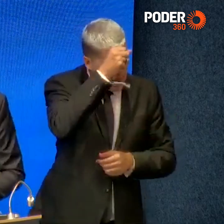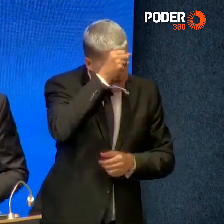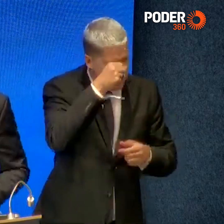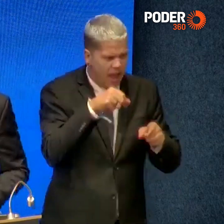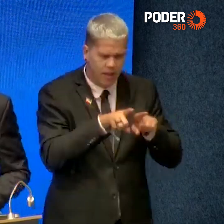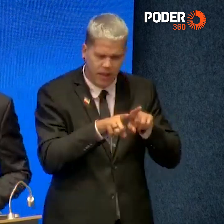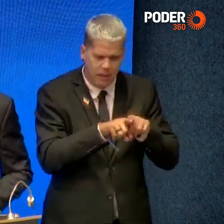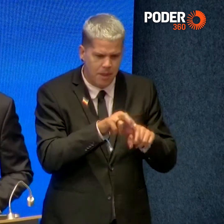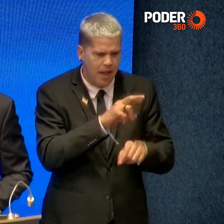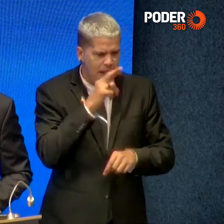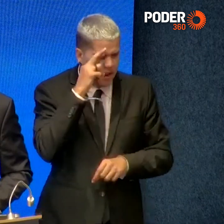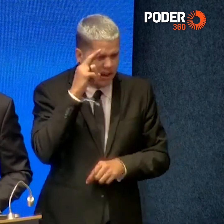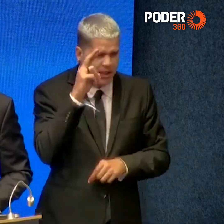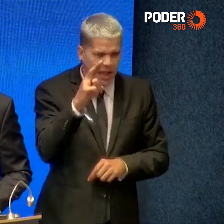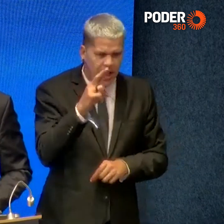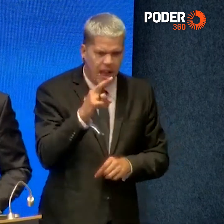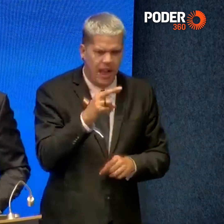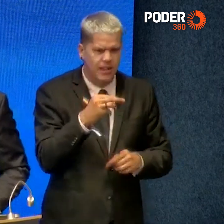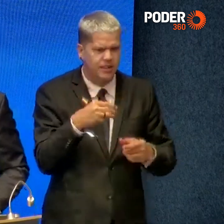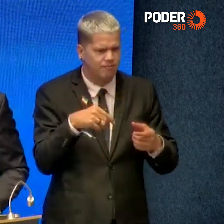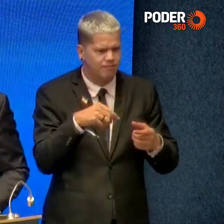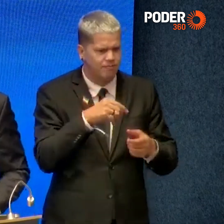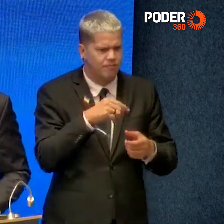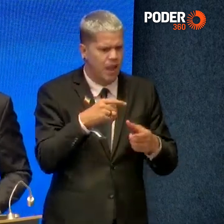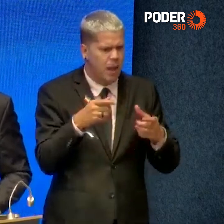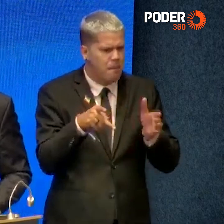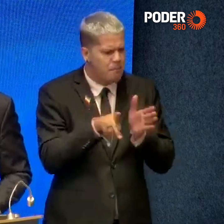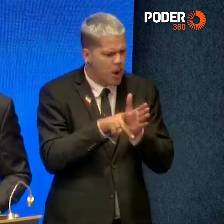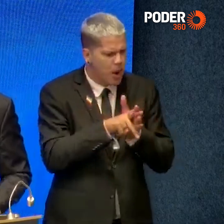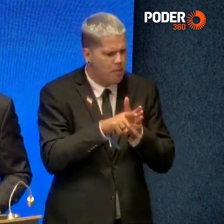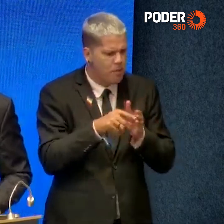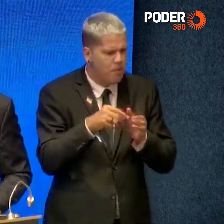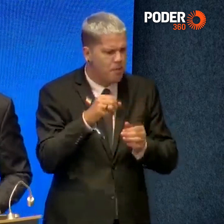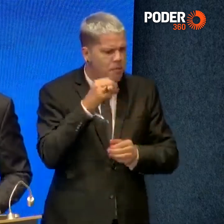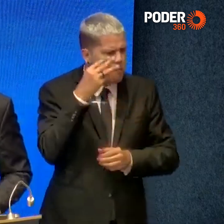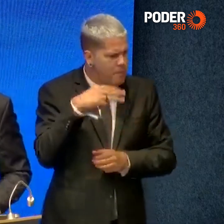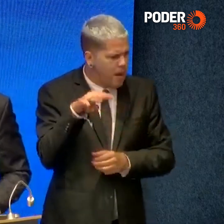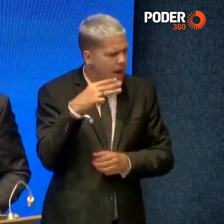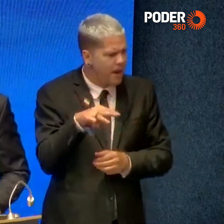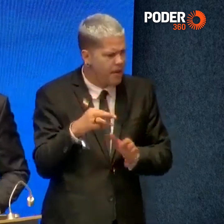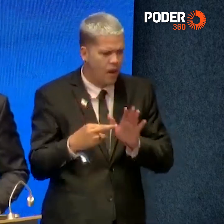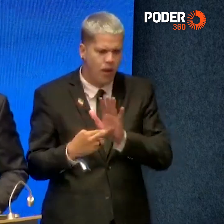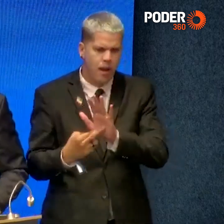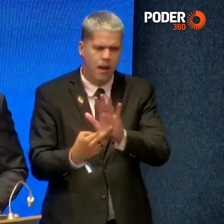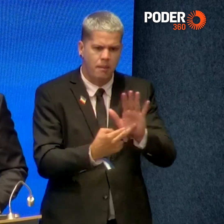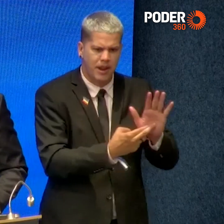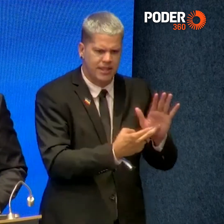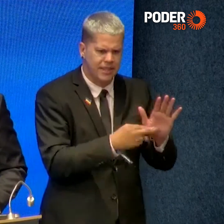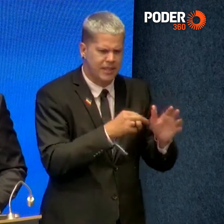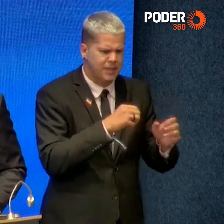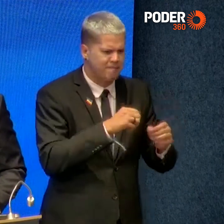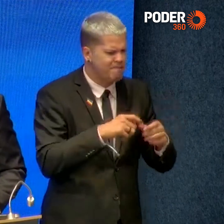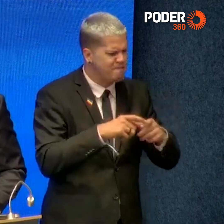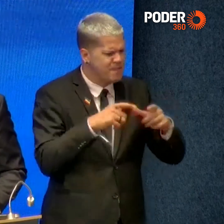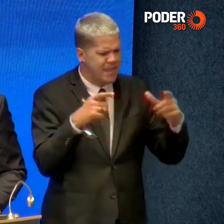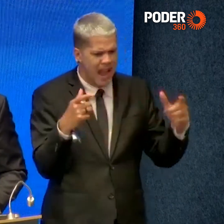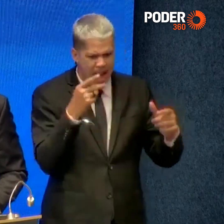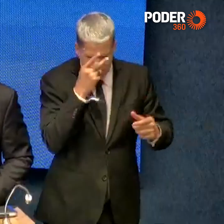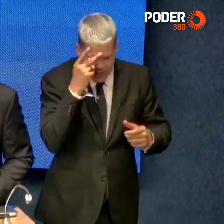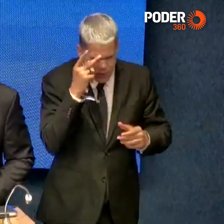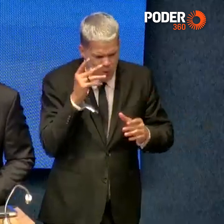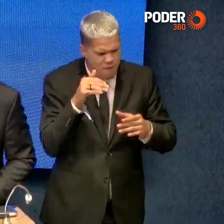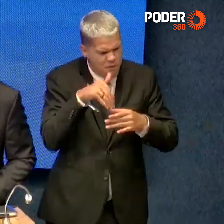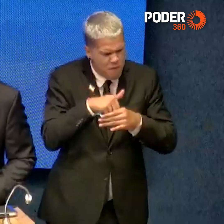Estado do Maranhão, que estão aqui representando os milhares de eleitores maranhenses que me